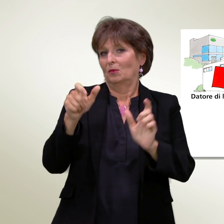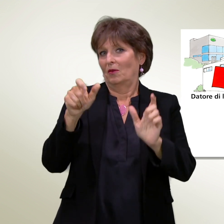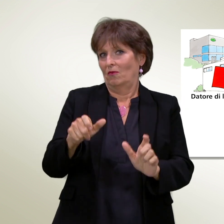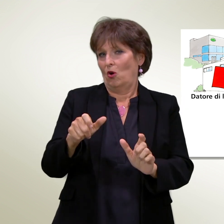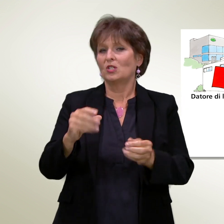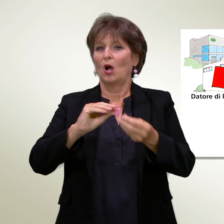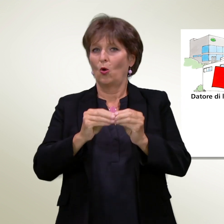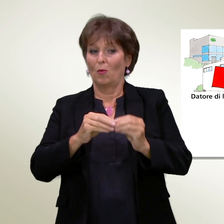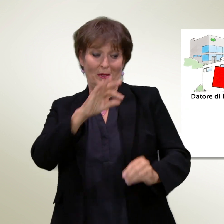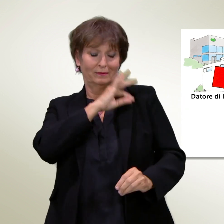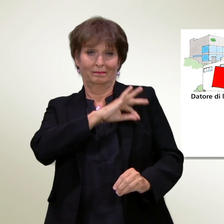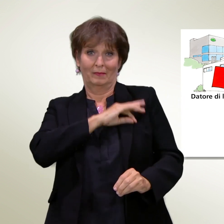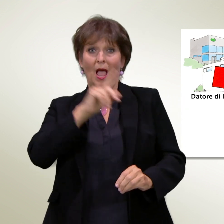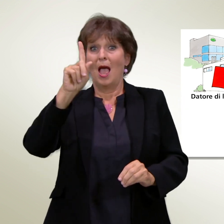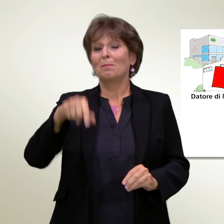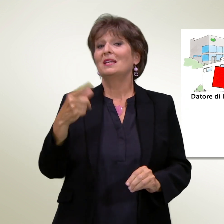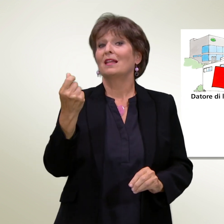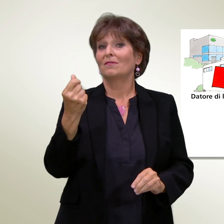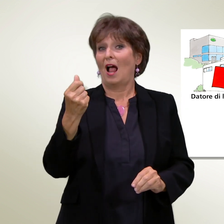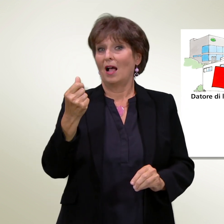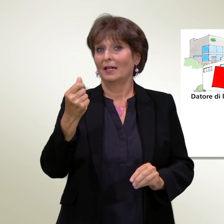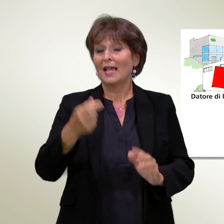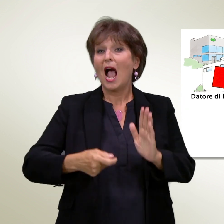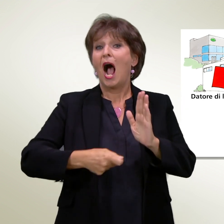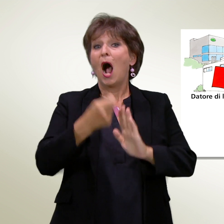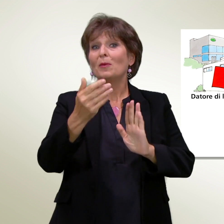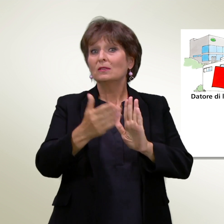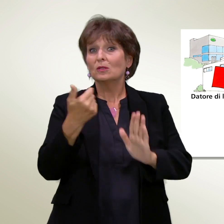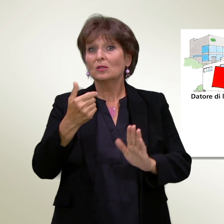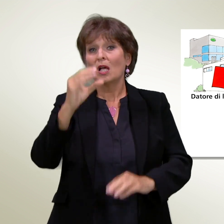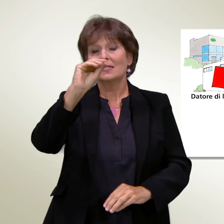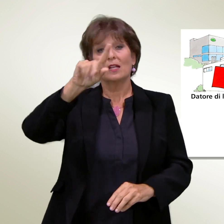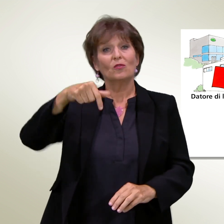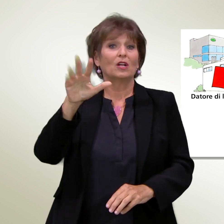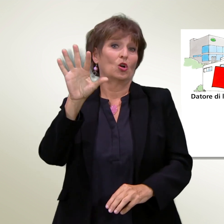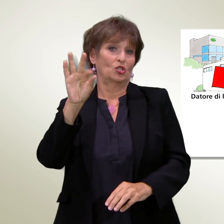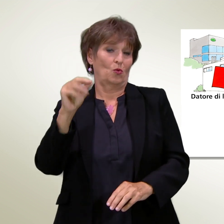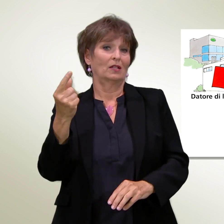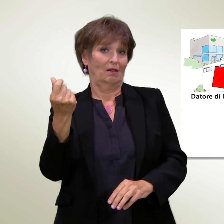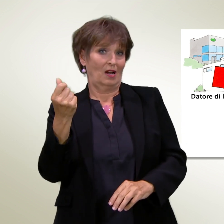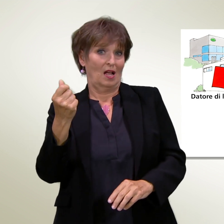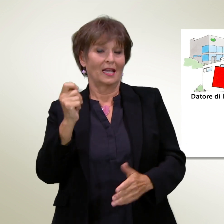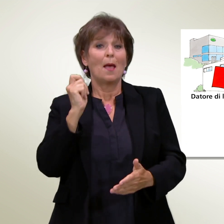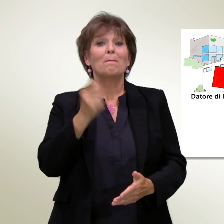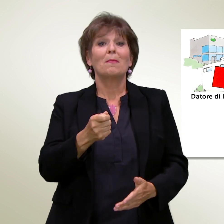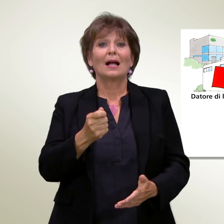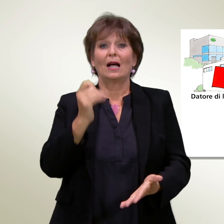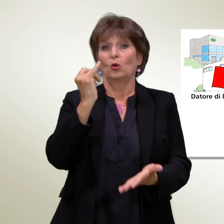50 centesimi per 1000 franchi di reddito. Il datore di lavoro e il lavoratore si farebbero carico ognuno della metà.